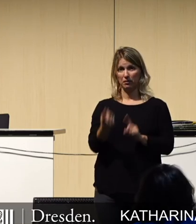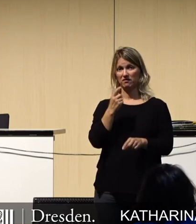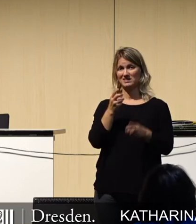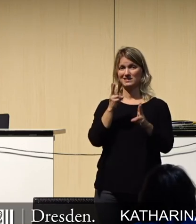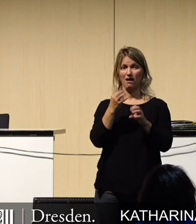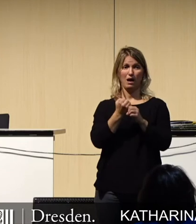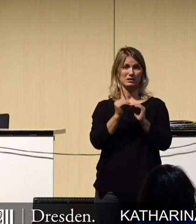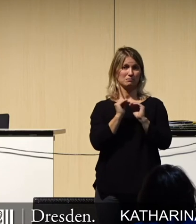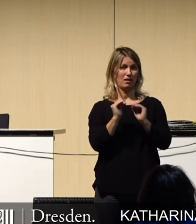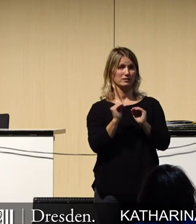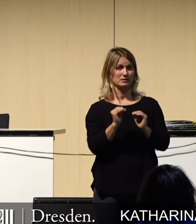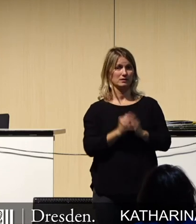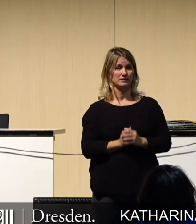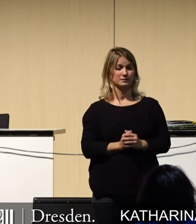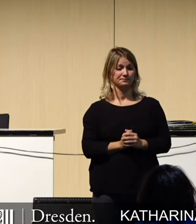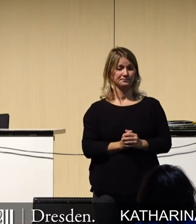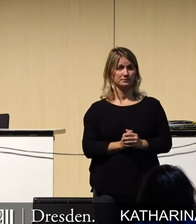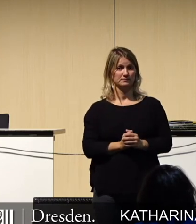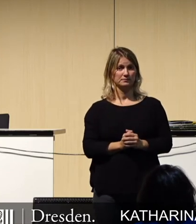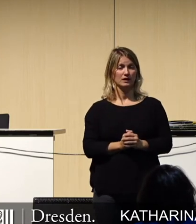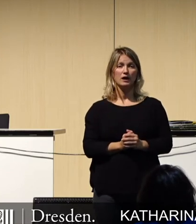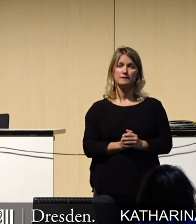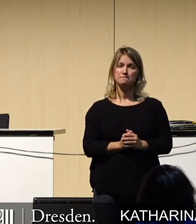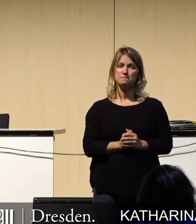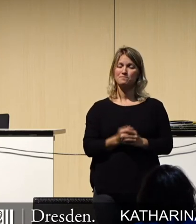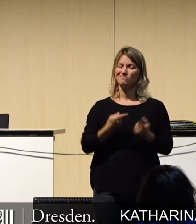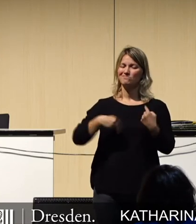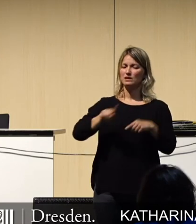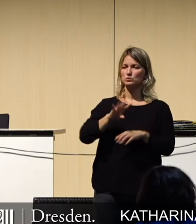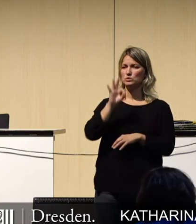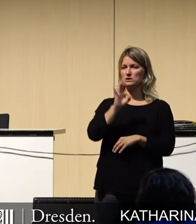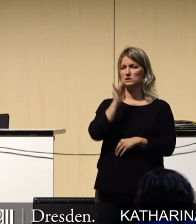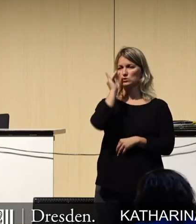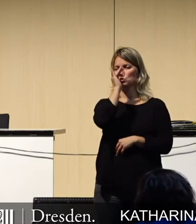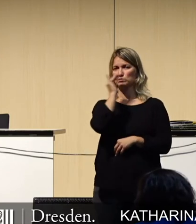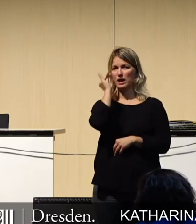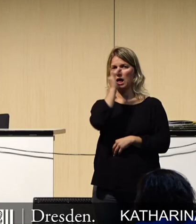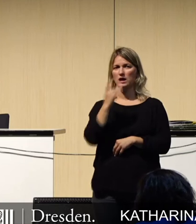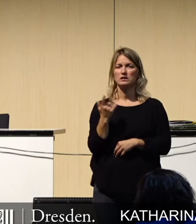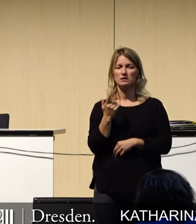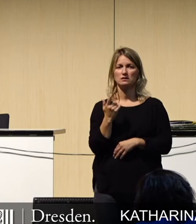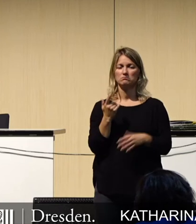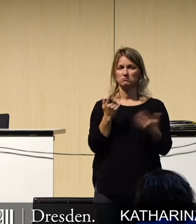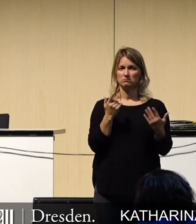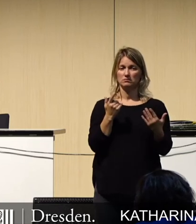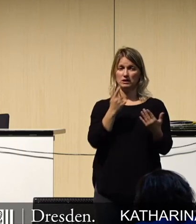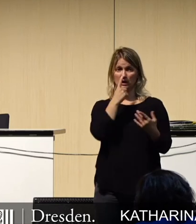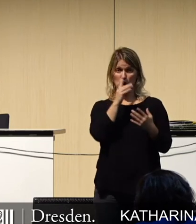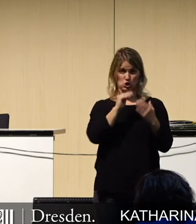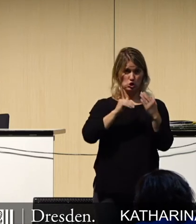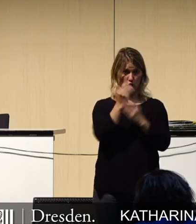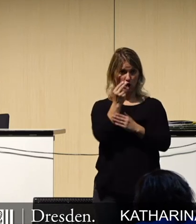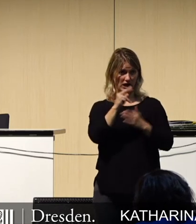Sichere Arbeitsplätze. Wir müssen uns fragen, was bringt uns jede technische